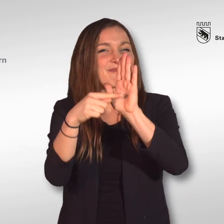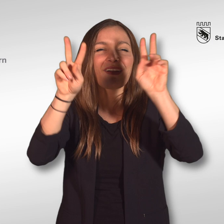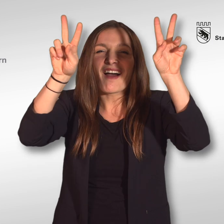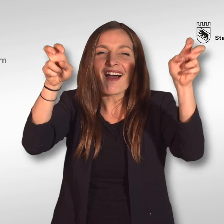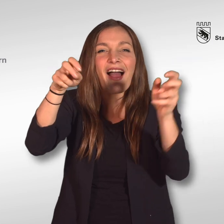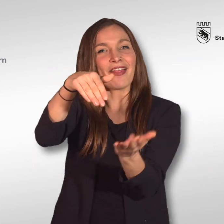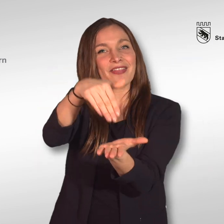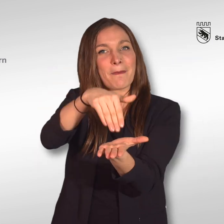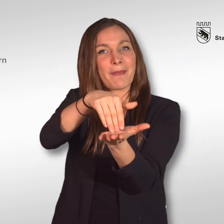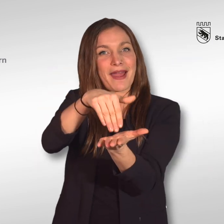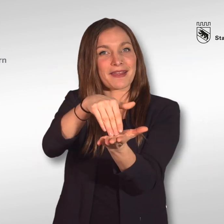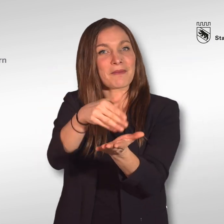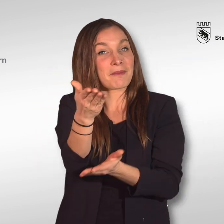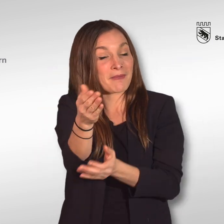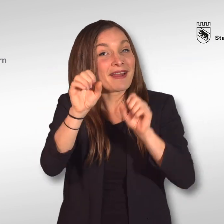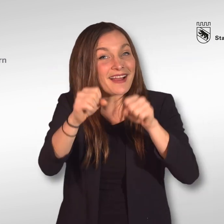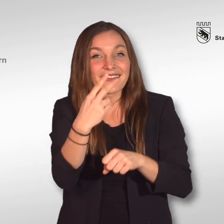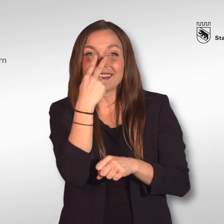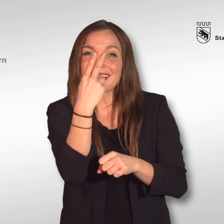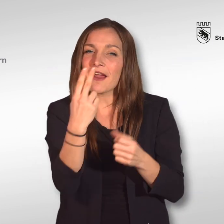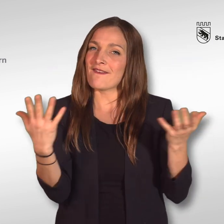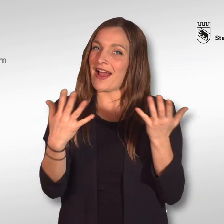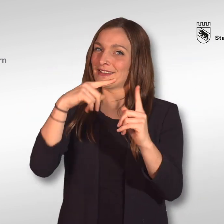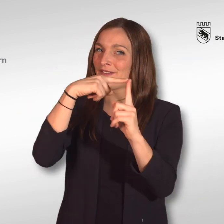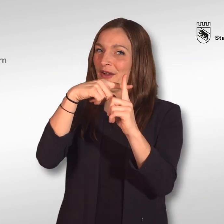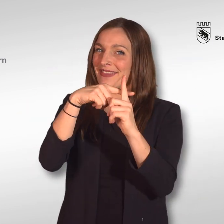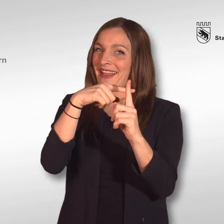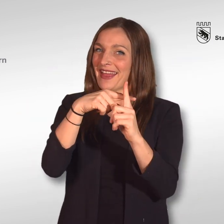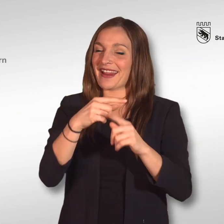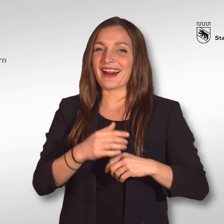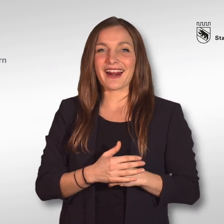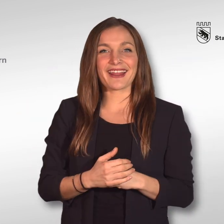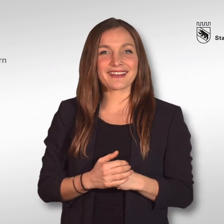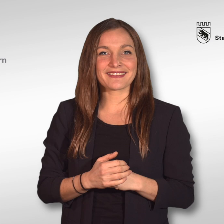Sie profitieren können, zeigen wir Ihnen gerne in unserem Film «Dabei sein».